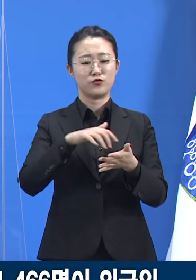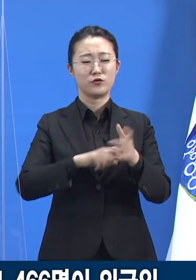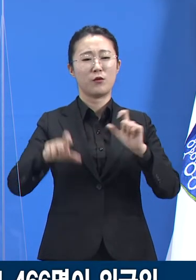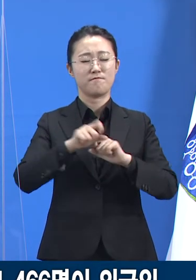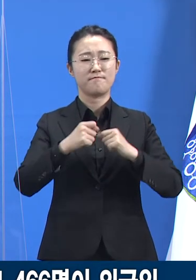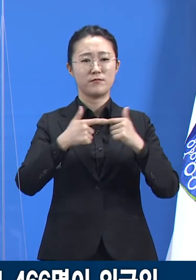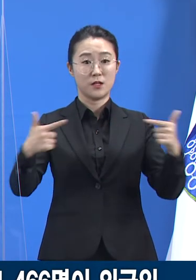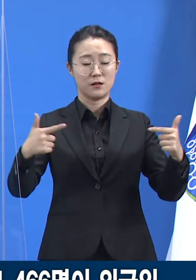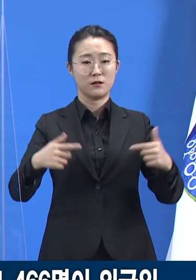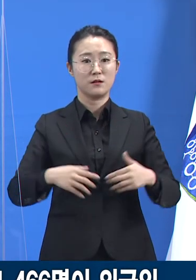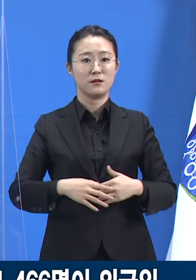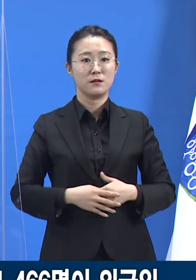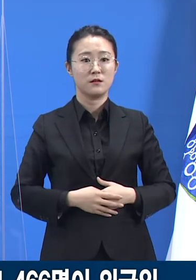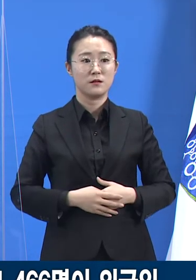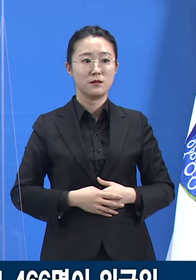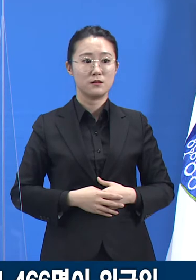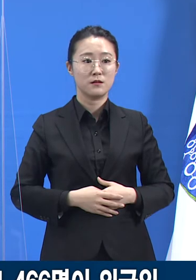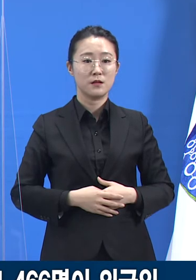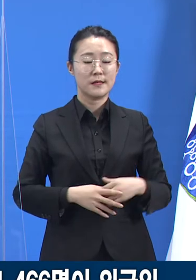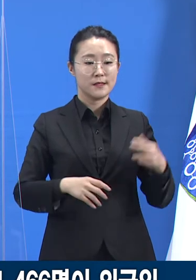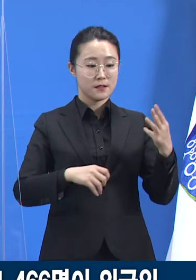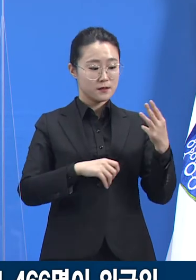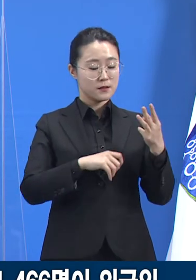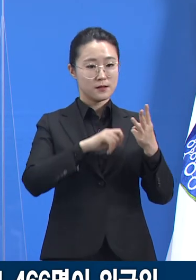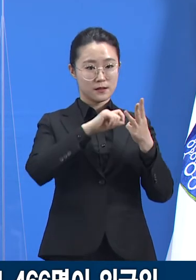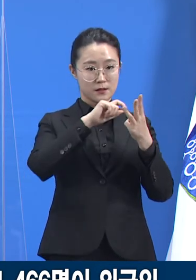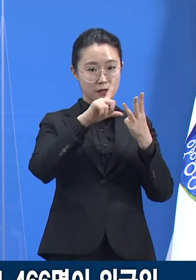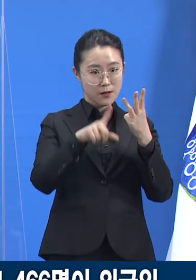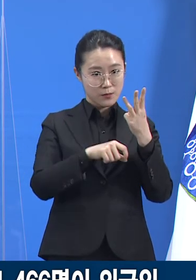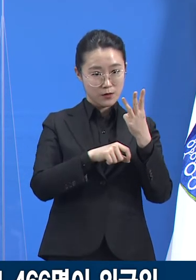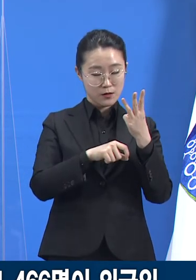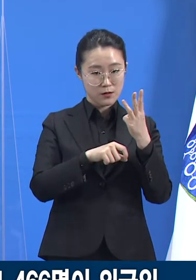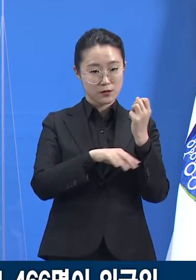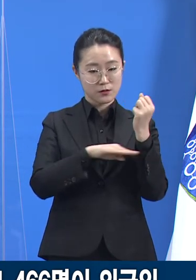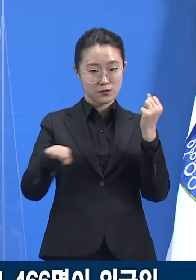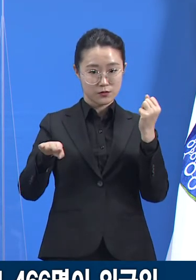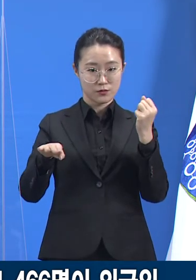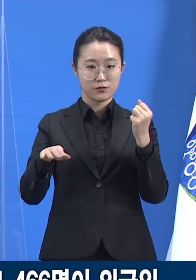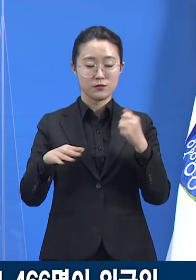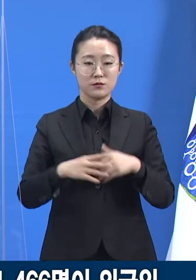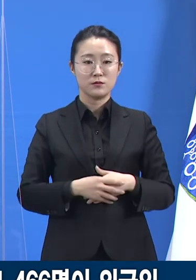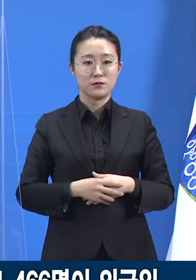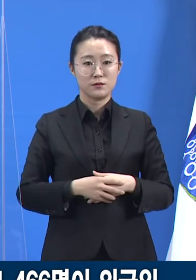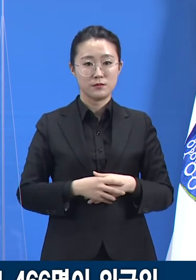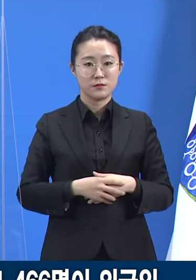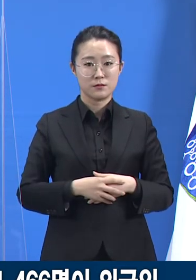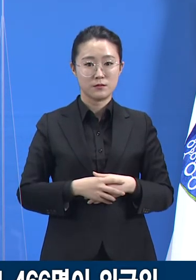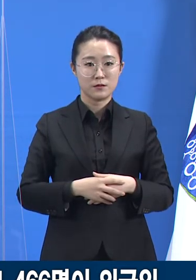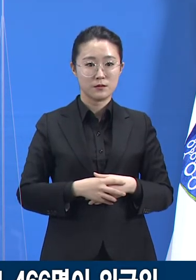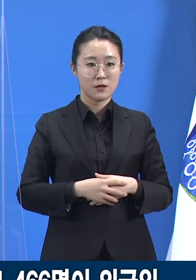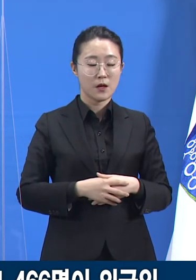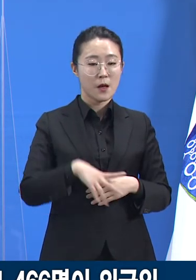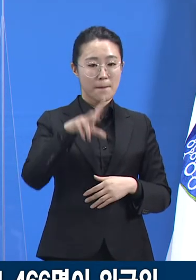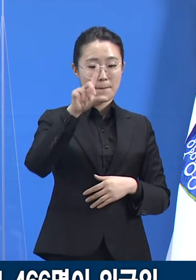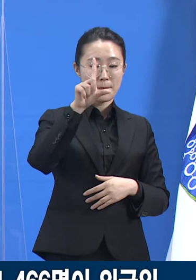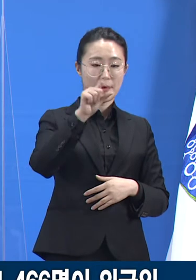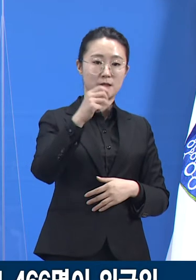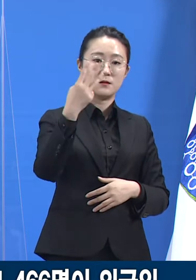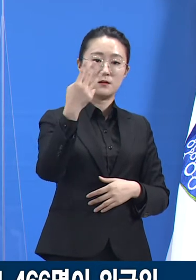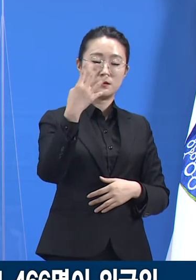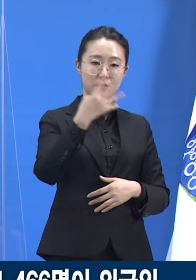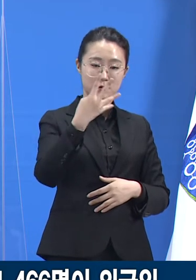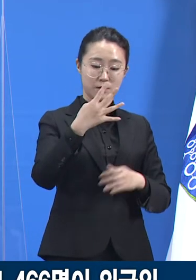기준으로 21년도 전체 확진자 1만 428명 중 1,466명이 외국인입니다.